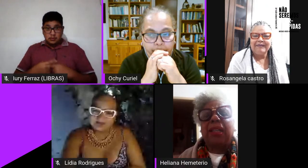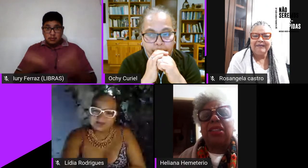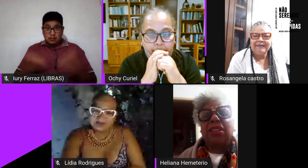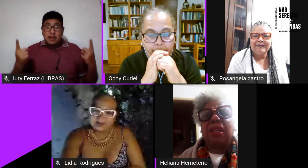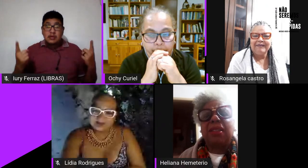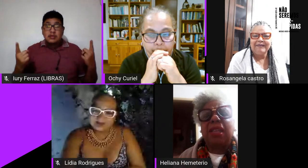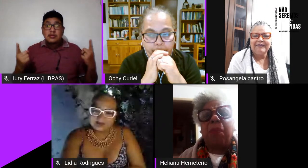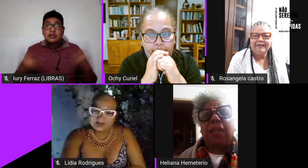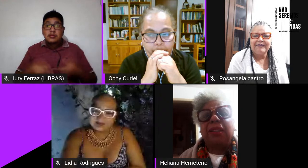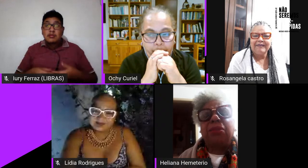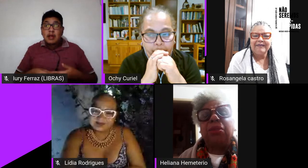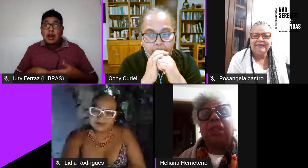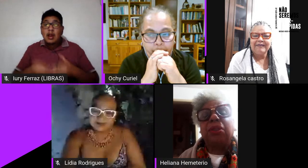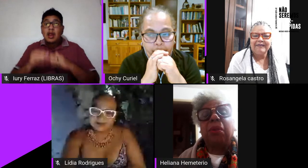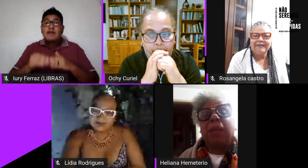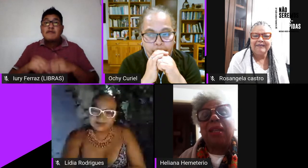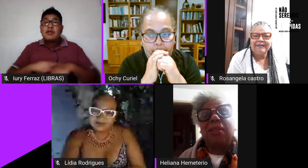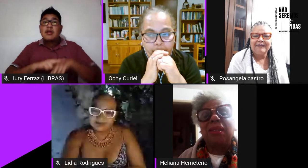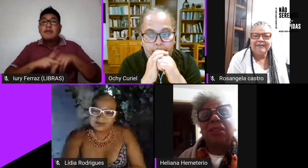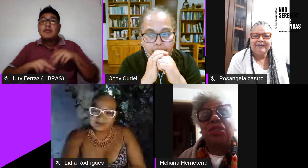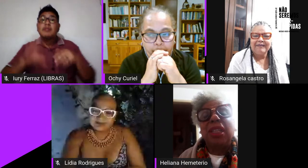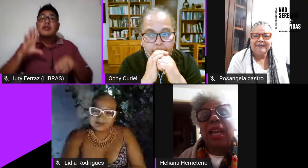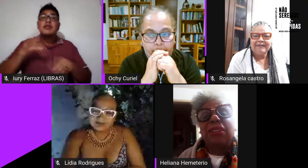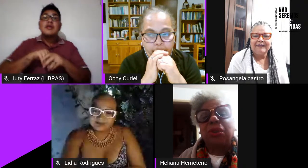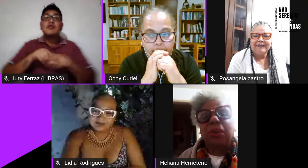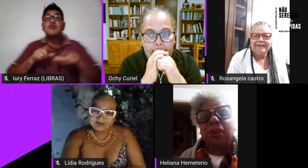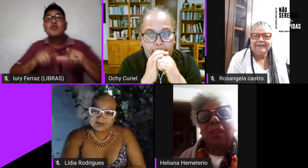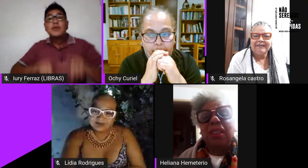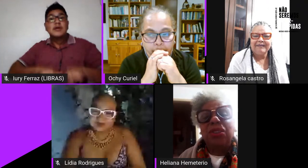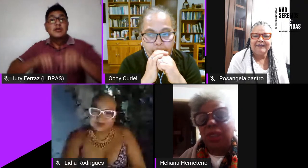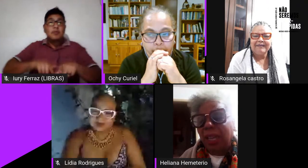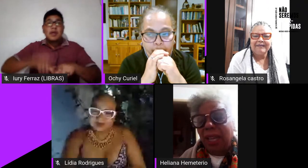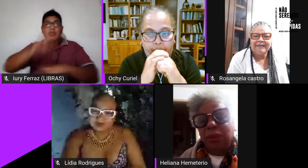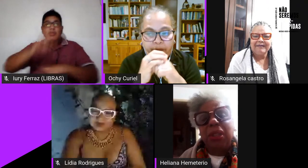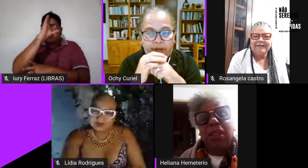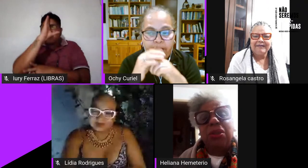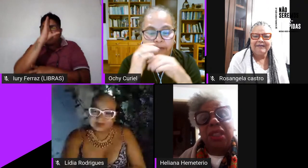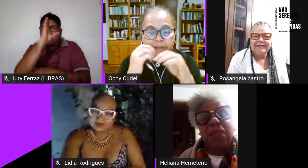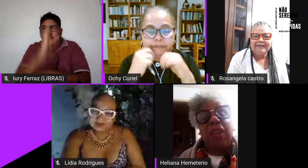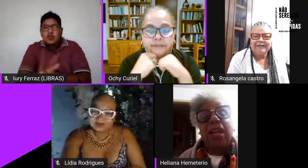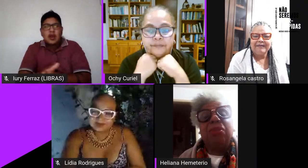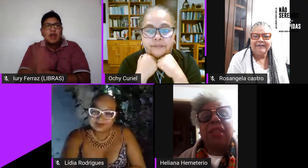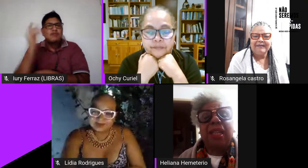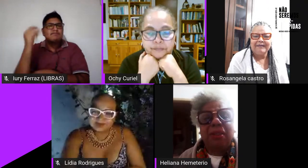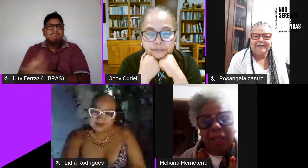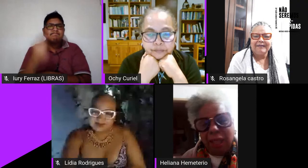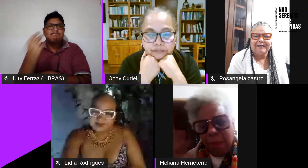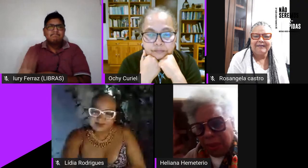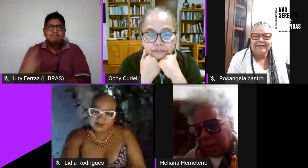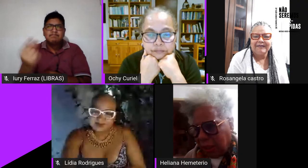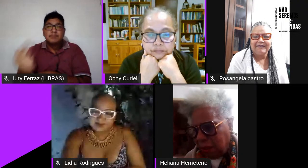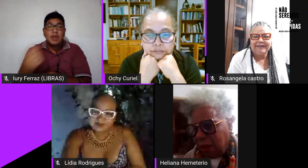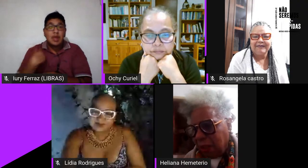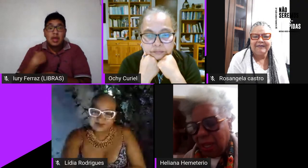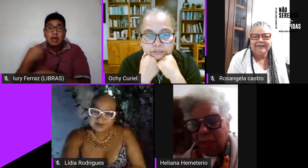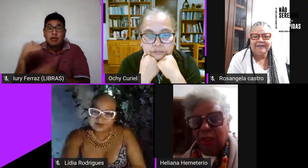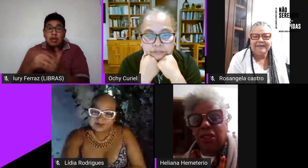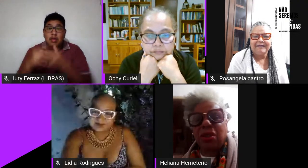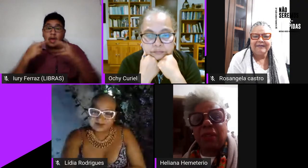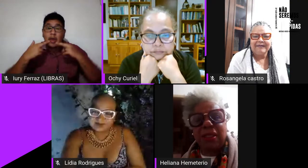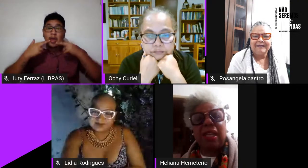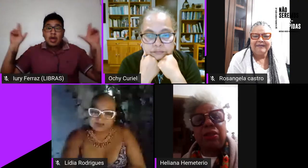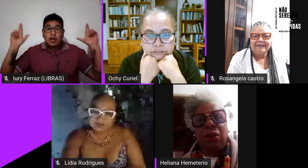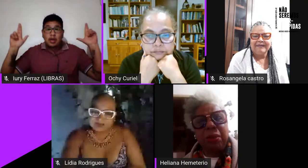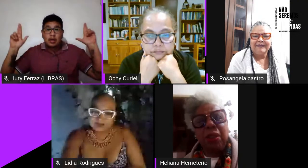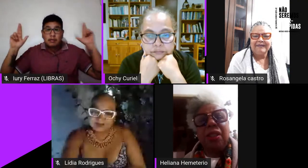a questão racial pra dentro do candomblé direto direto inclusive eu tenho reclamação claro